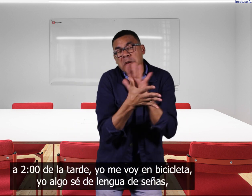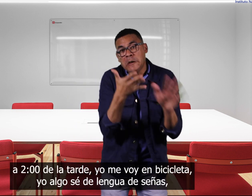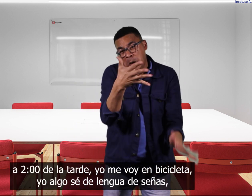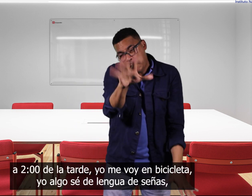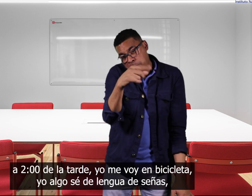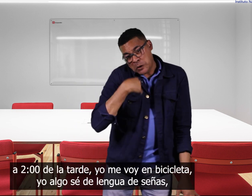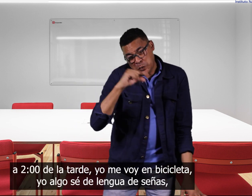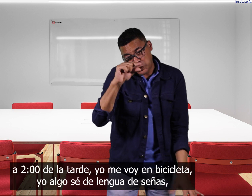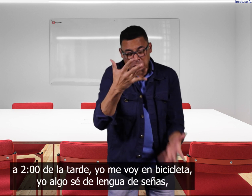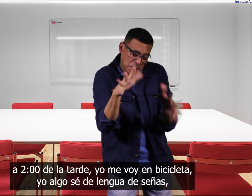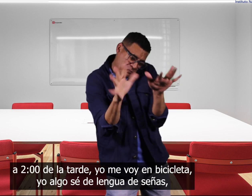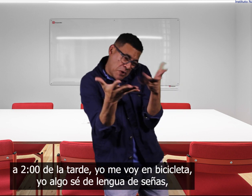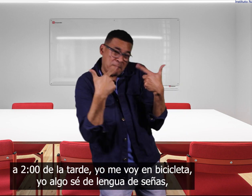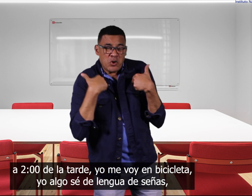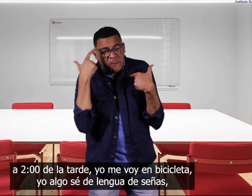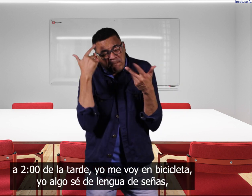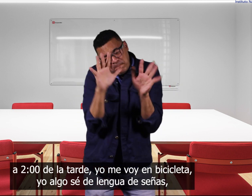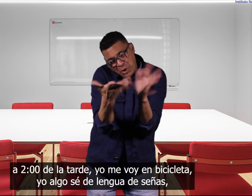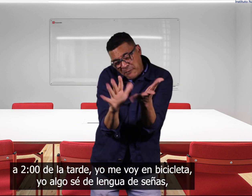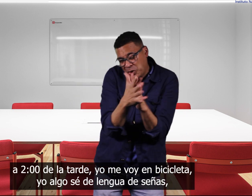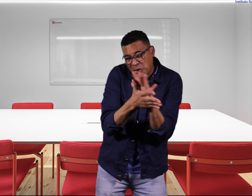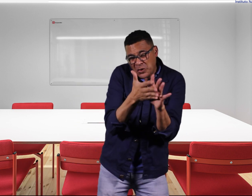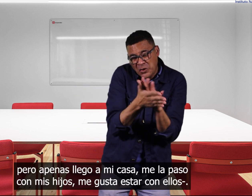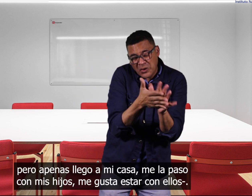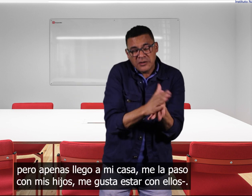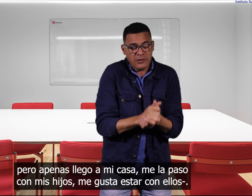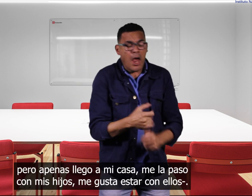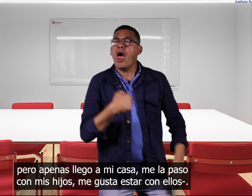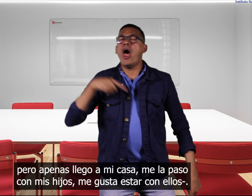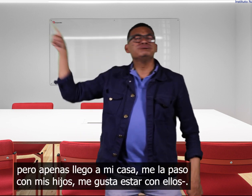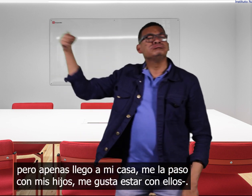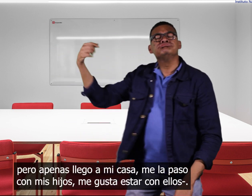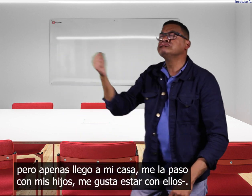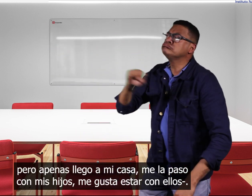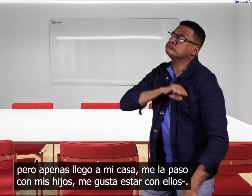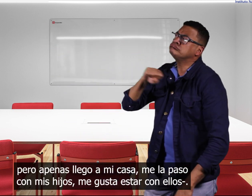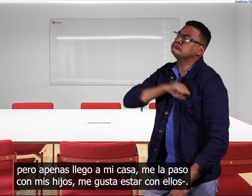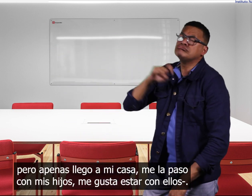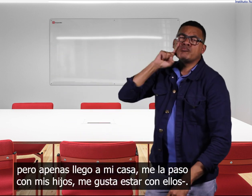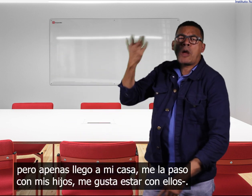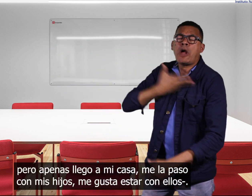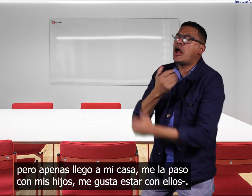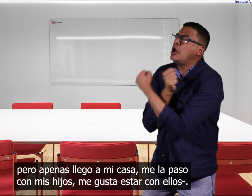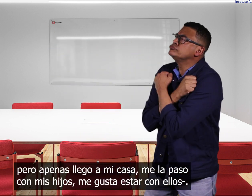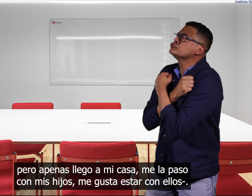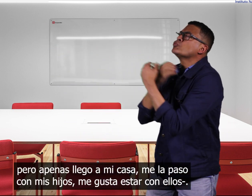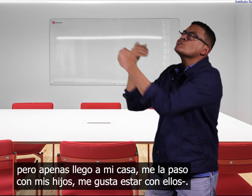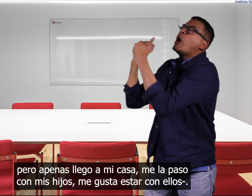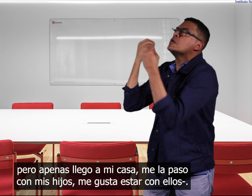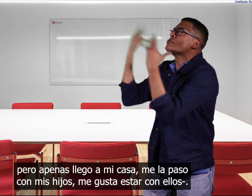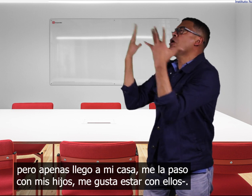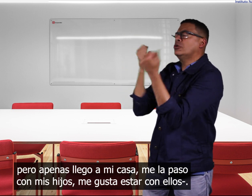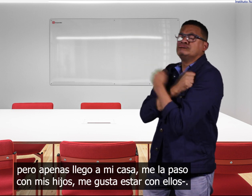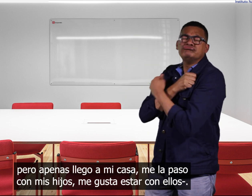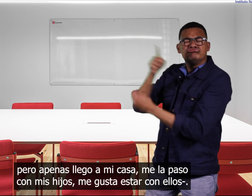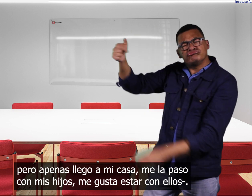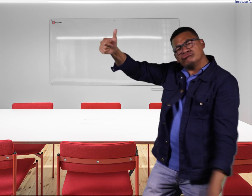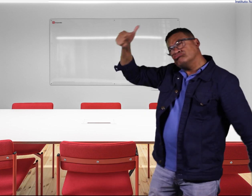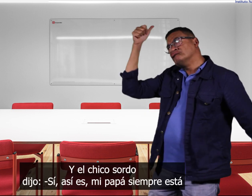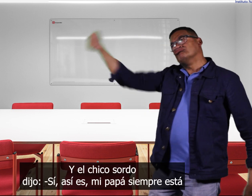vengo en bicicleta yo algo sé de lengua de señas pero apenas llegó a mi casa me la paso con mis hijos me gusta estar con ellos y el